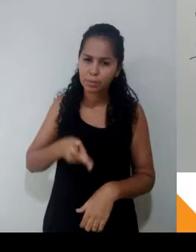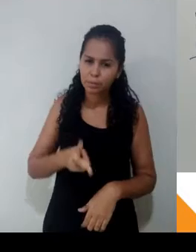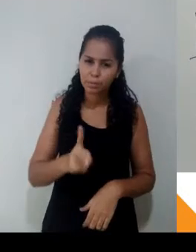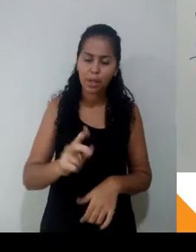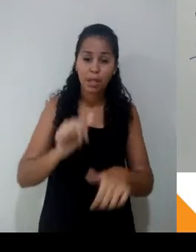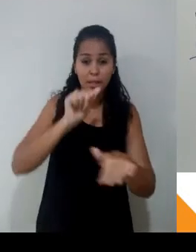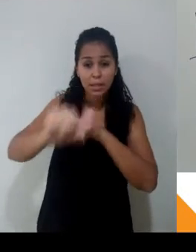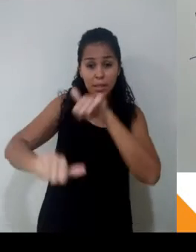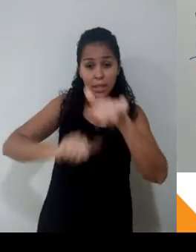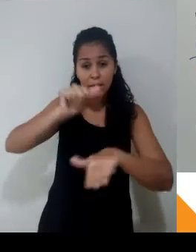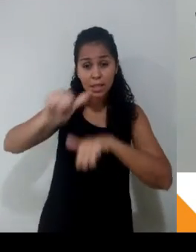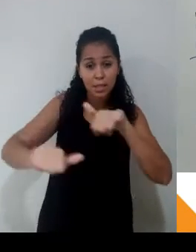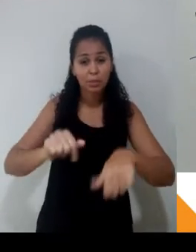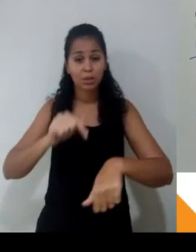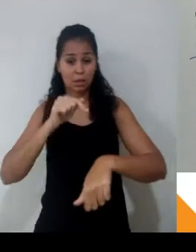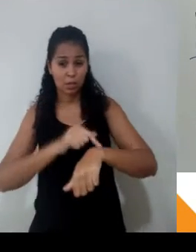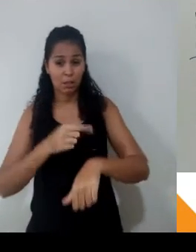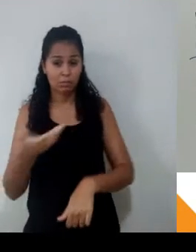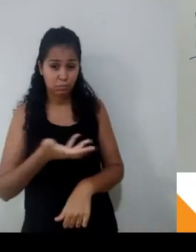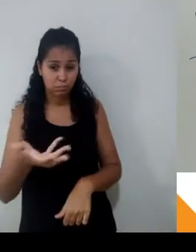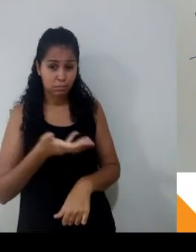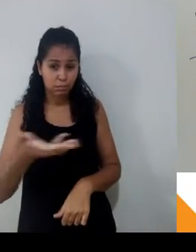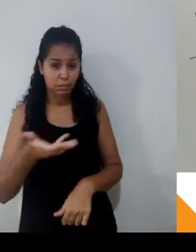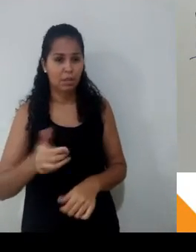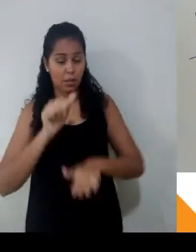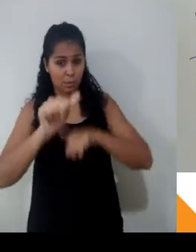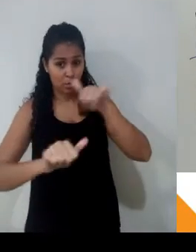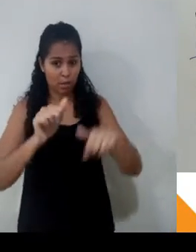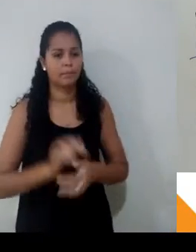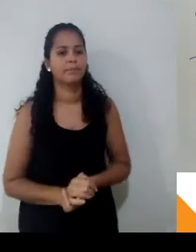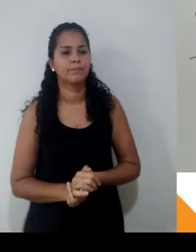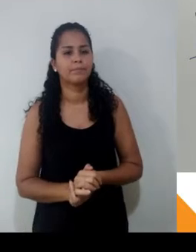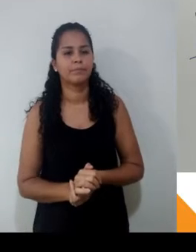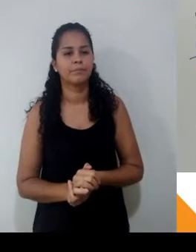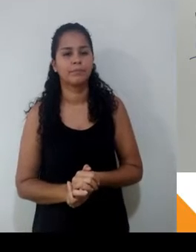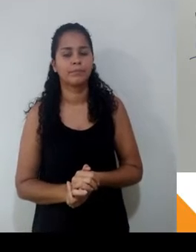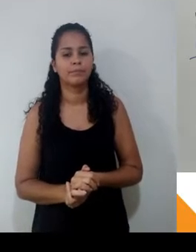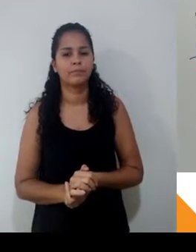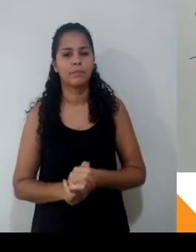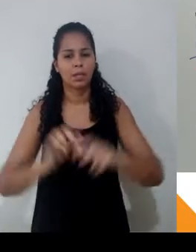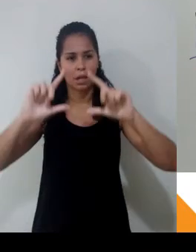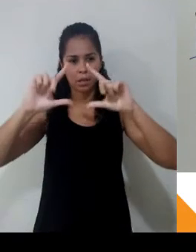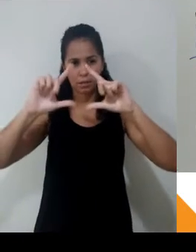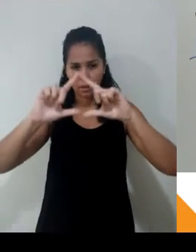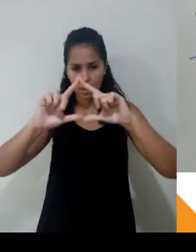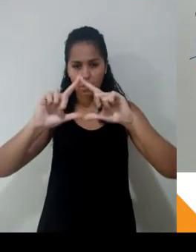ΔT e V. Eu posso trocar porque eles se multiplicam. O V passa para lá multiplicando, vice-versa. A constante